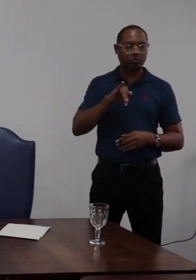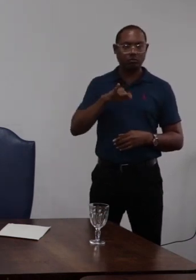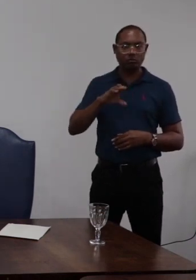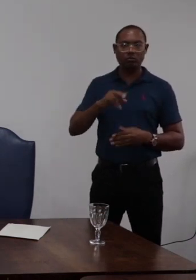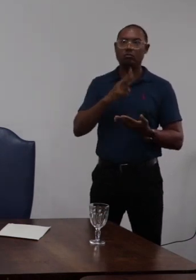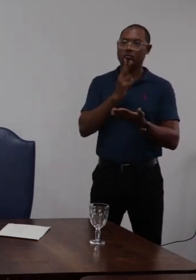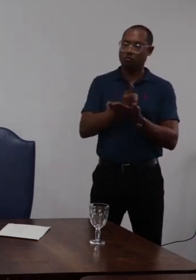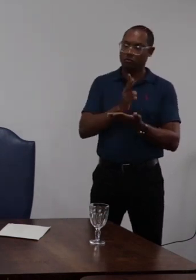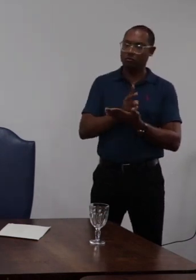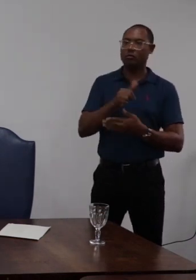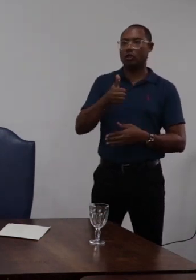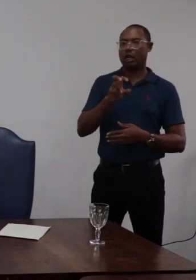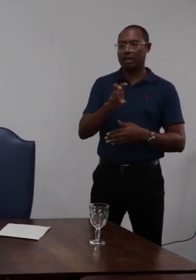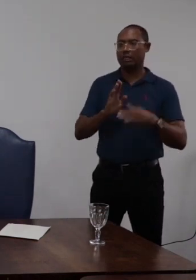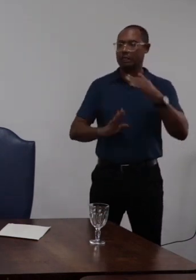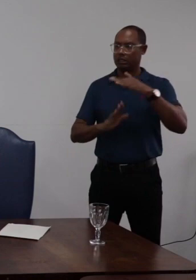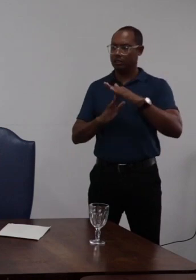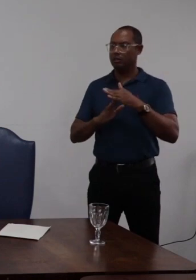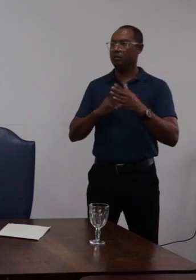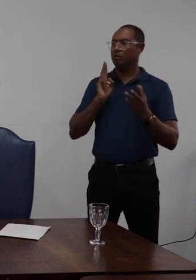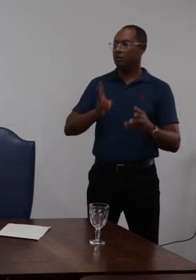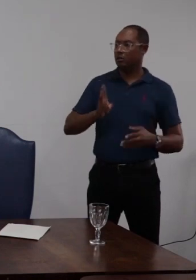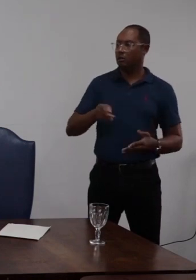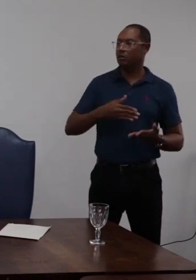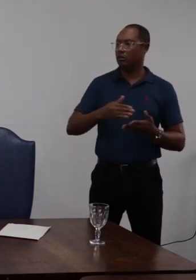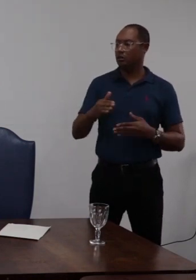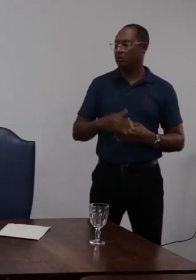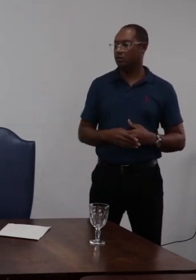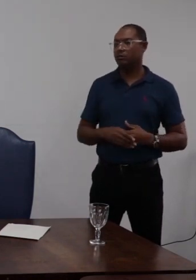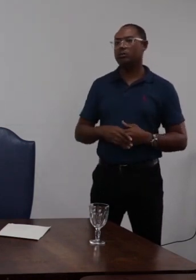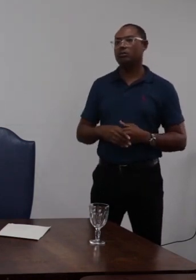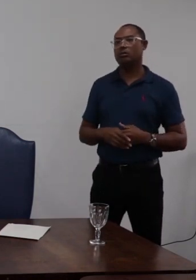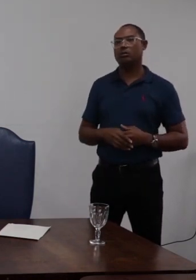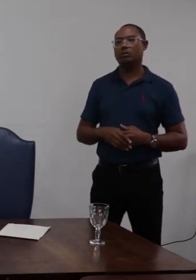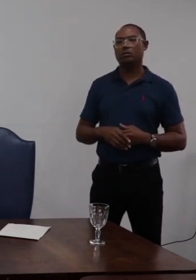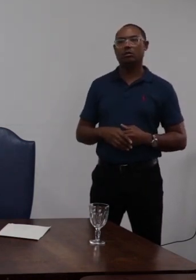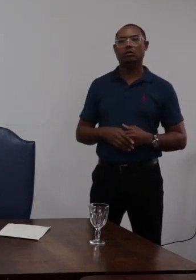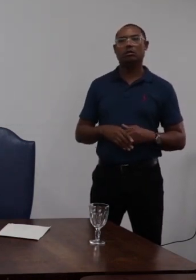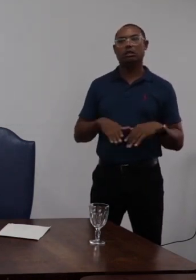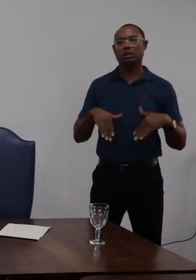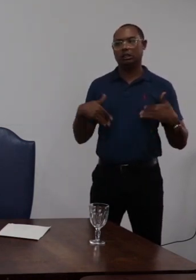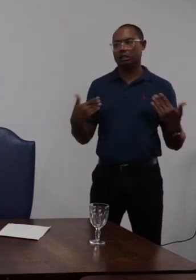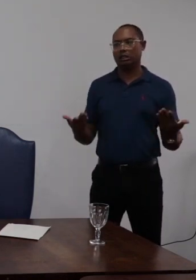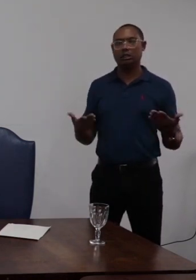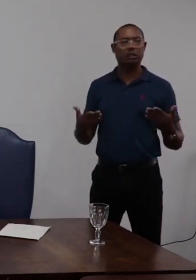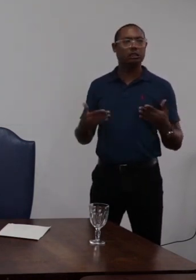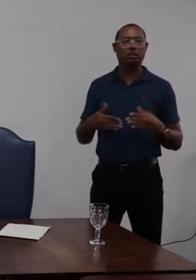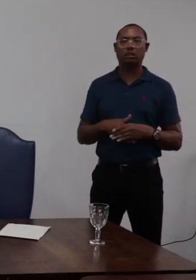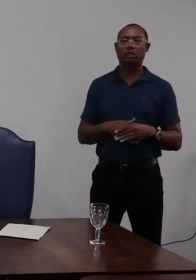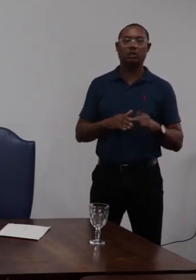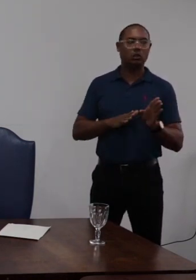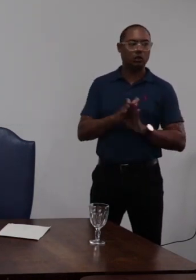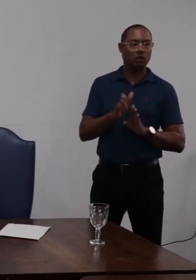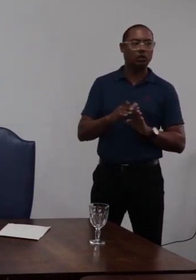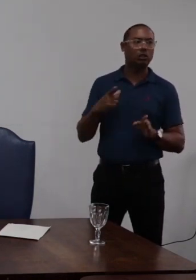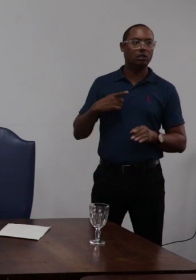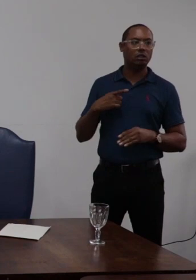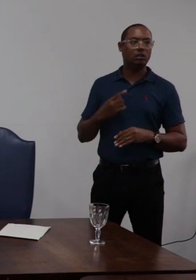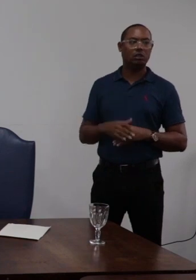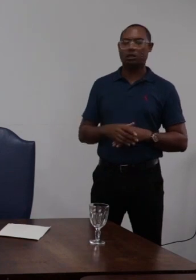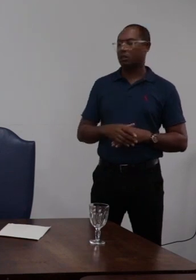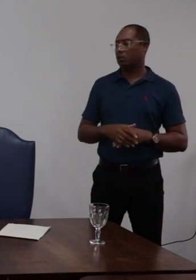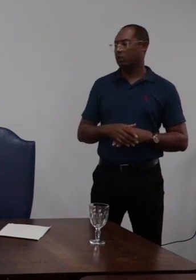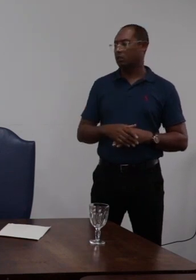pela manutenção desse parecer então esse é o posicionamento caso o conselho adote